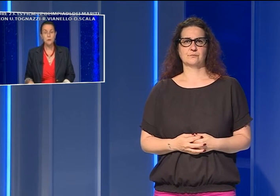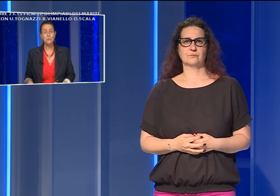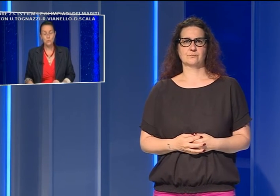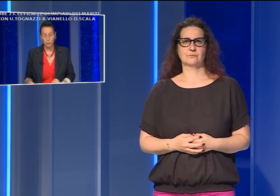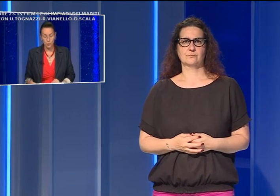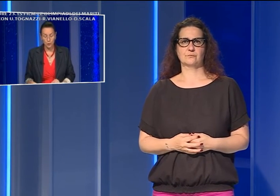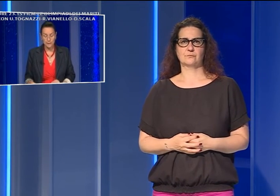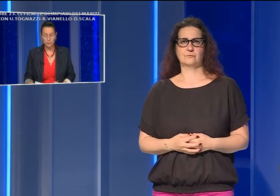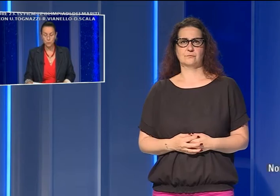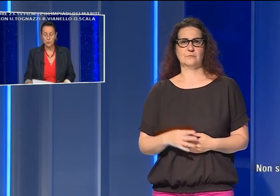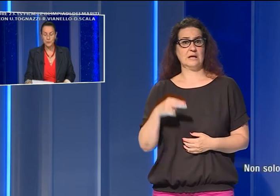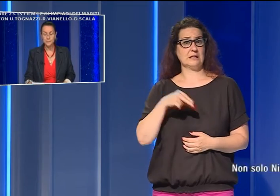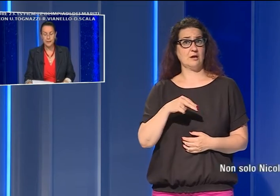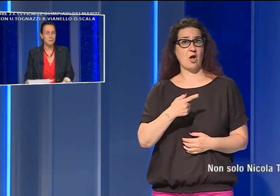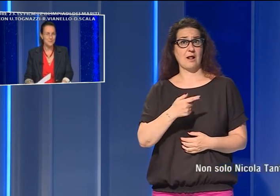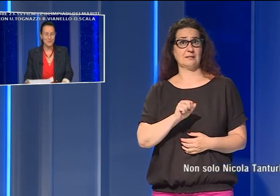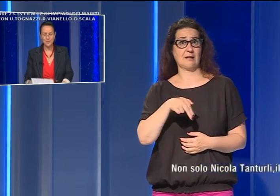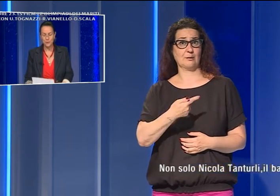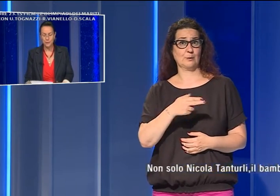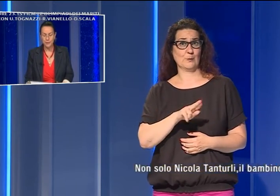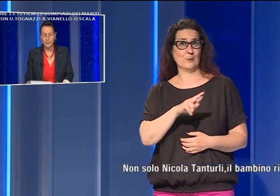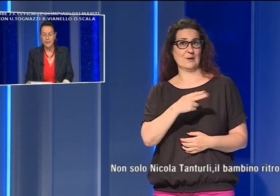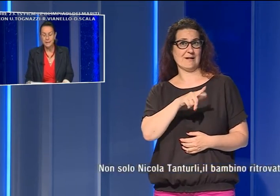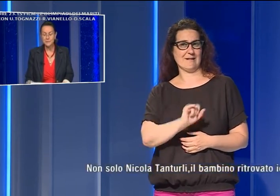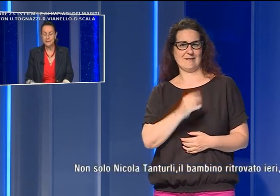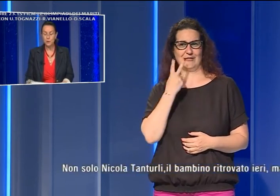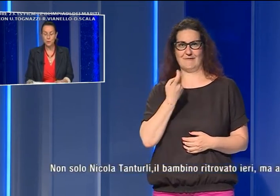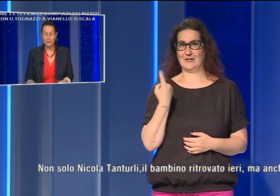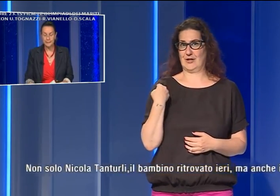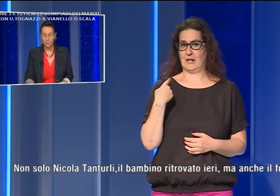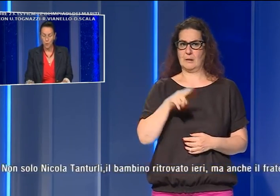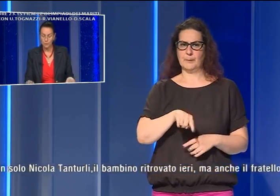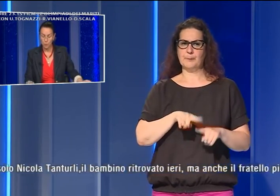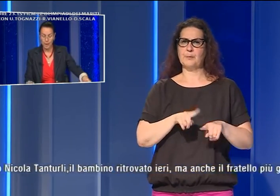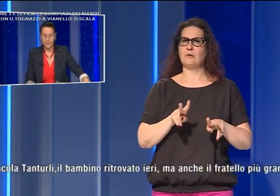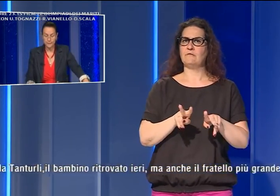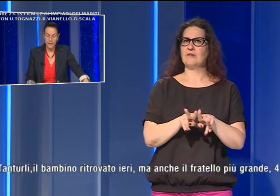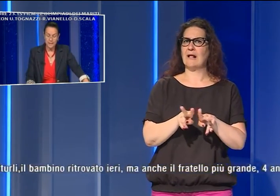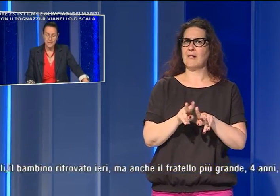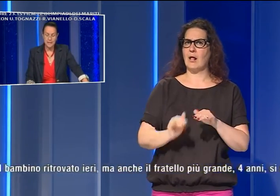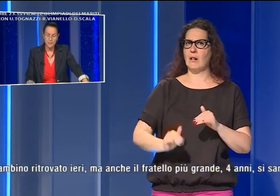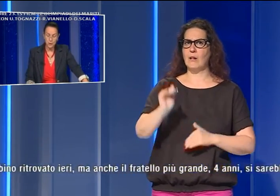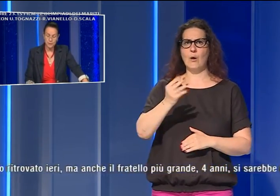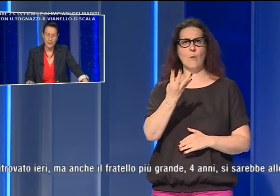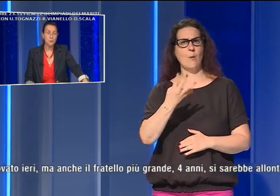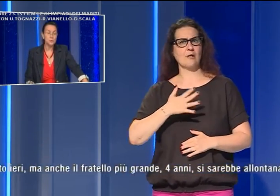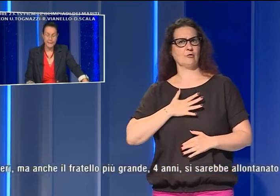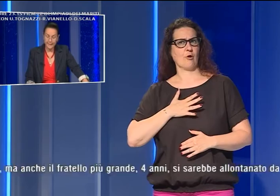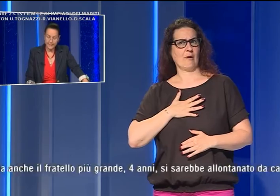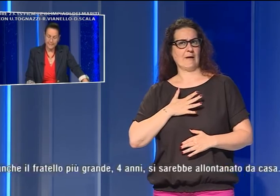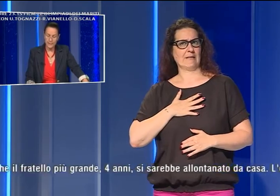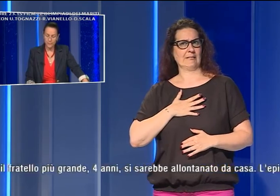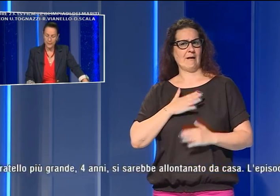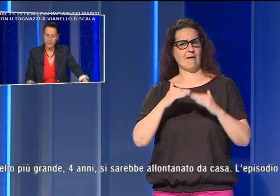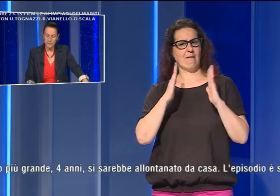E non solo Nicola Tanturli, il bambino ritrovato ieri, ma anche il fratello più grande di 4 anni si sarebbe allontanato